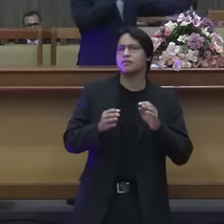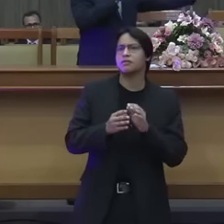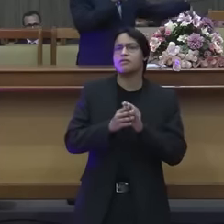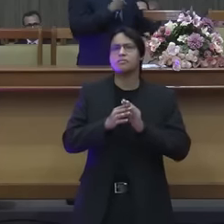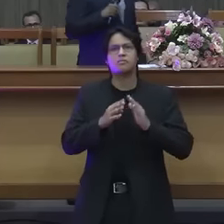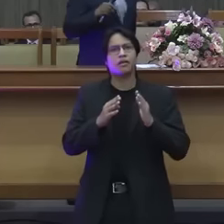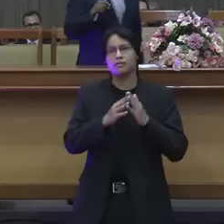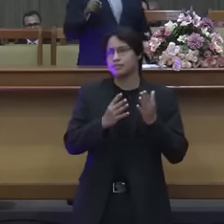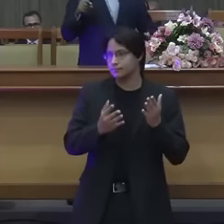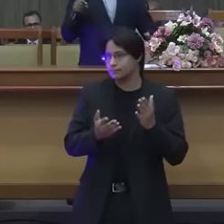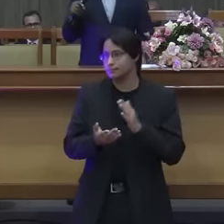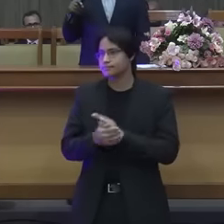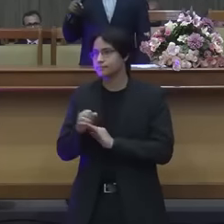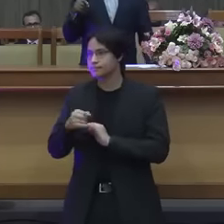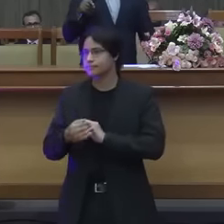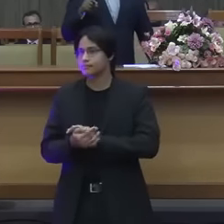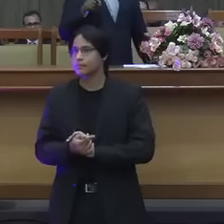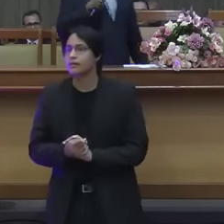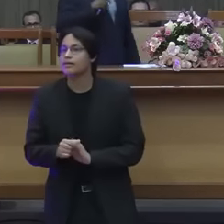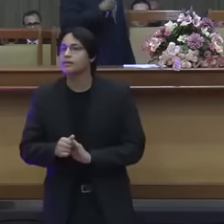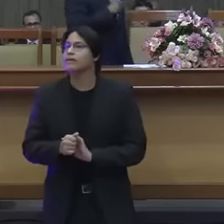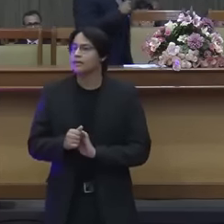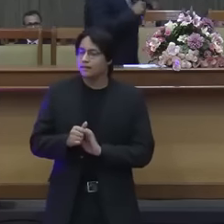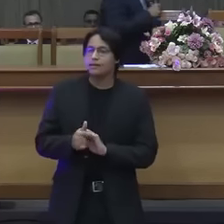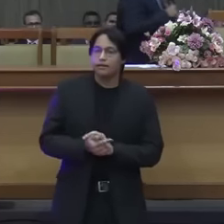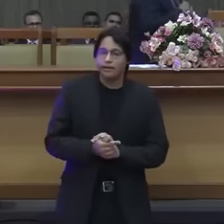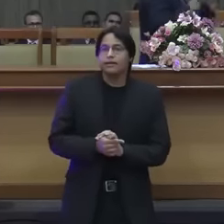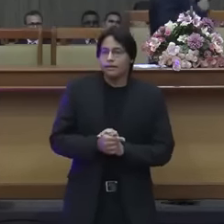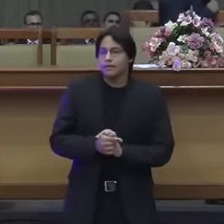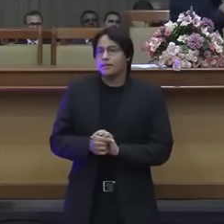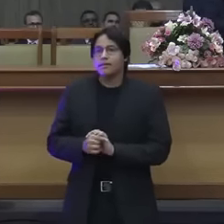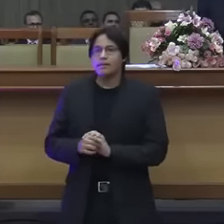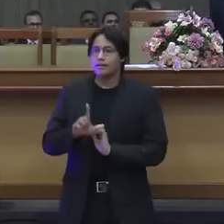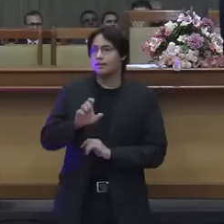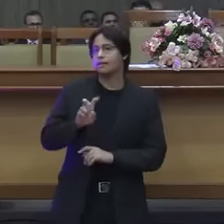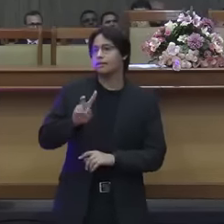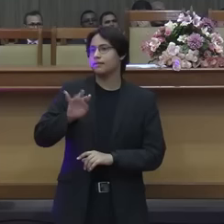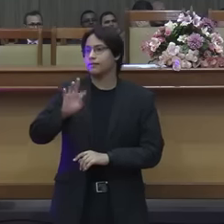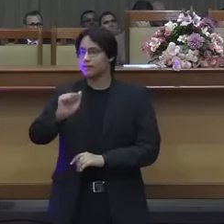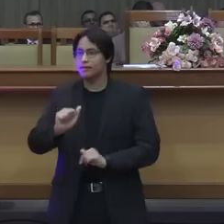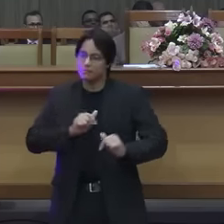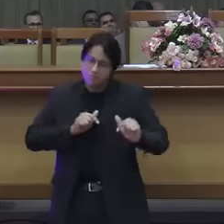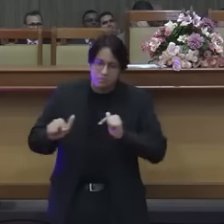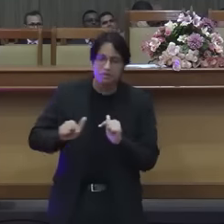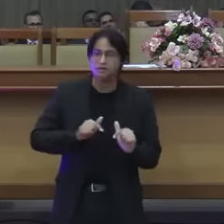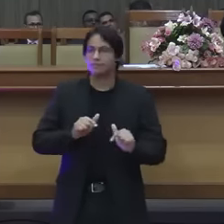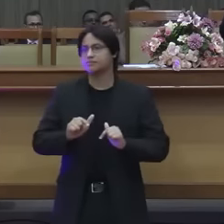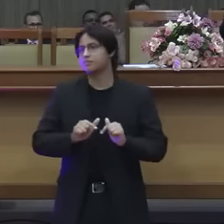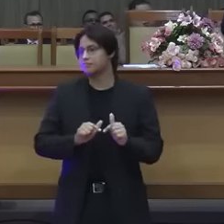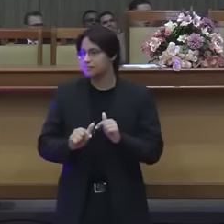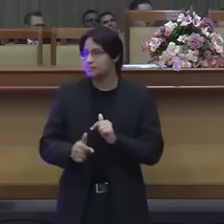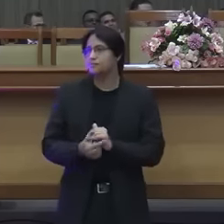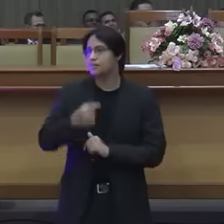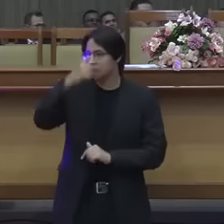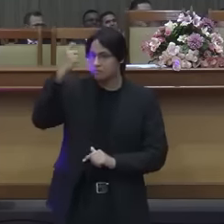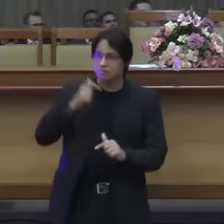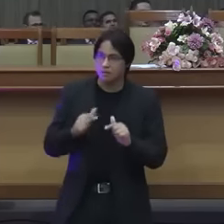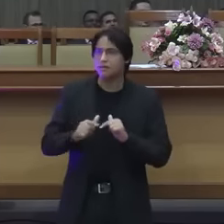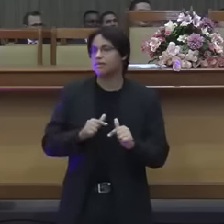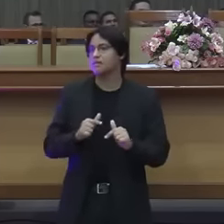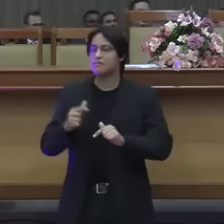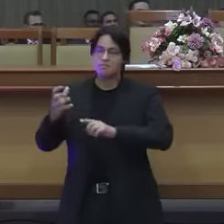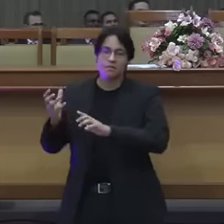ele colocou no templo mas levita é quem carrega pau é eu sou levita levita é quem carrega pau que carrega caixa